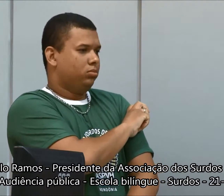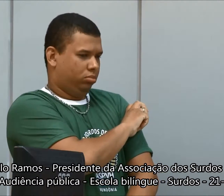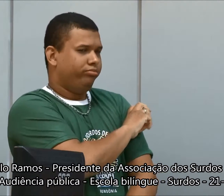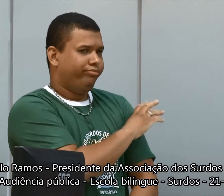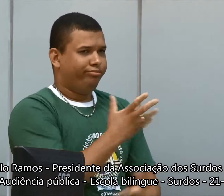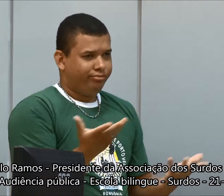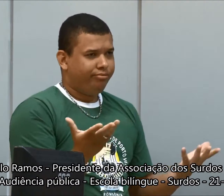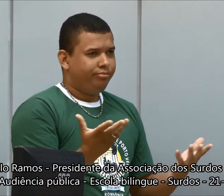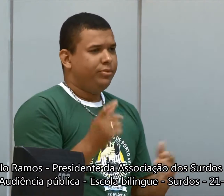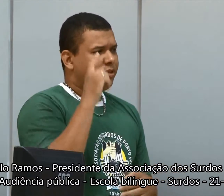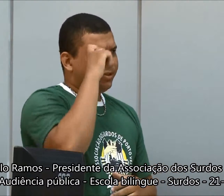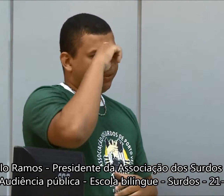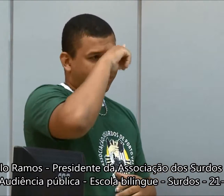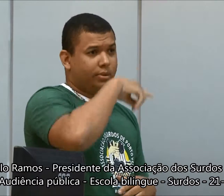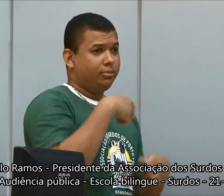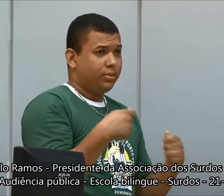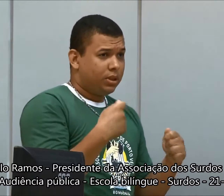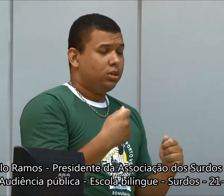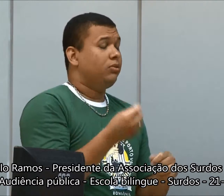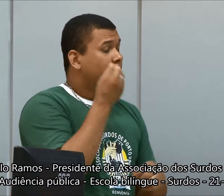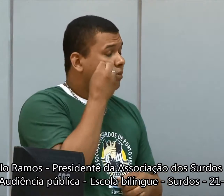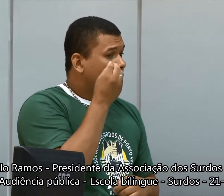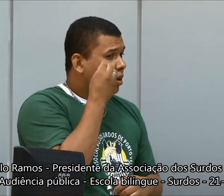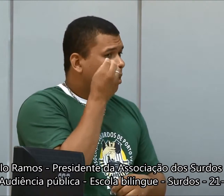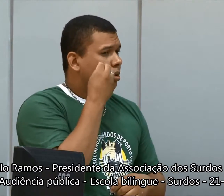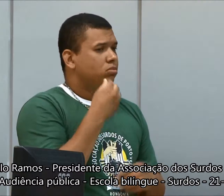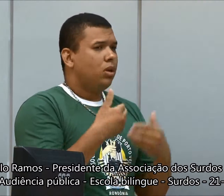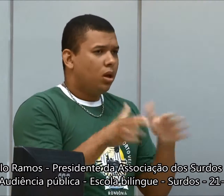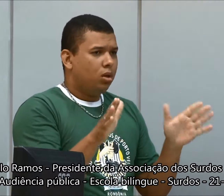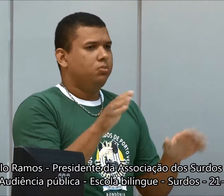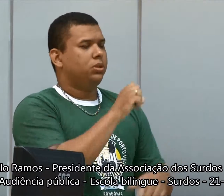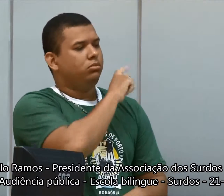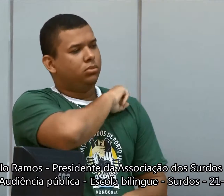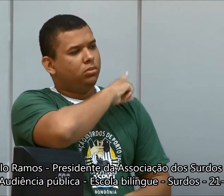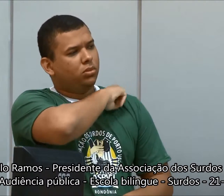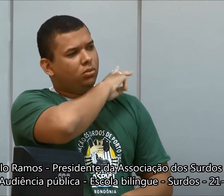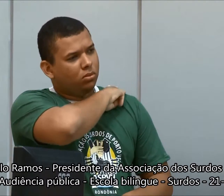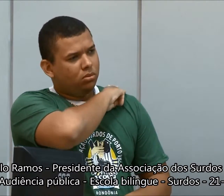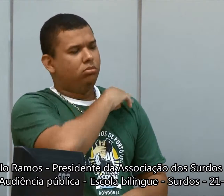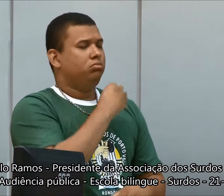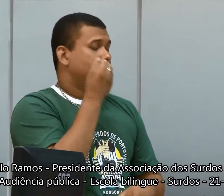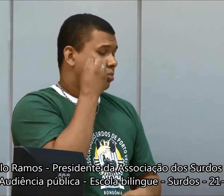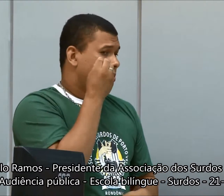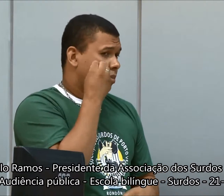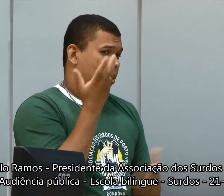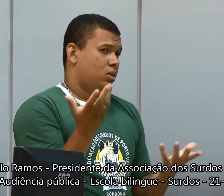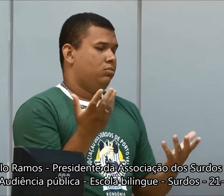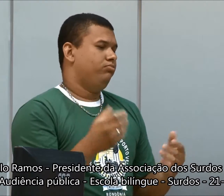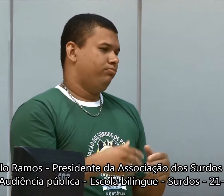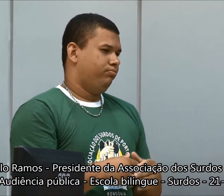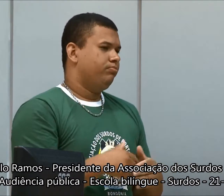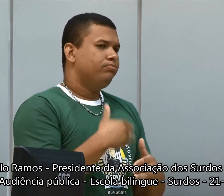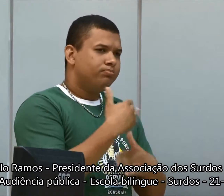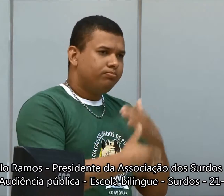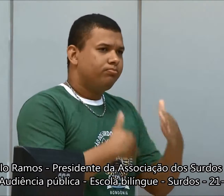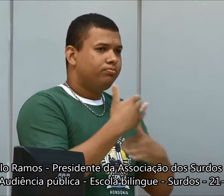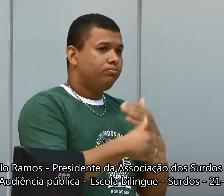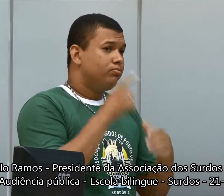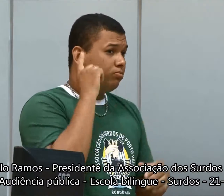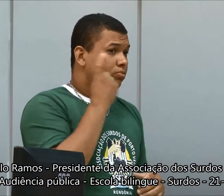A bilingüe é do ensino de primeiro ao quinto ano, mas a gente pensa também nos surdos que estão no ensino médio, porque a